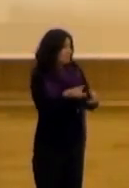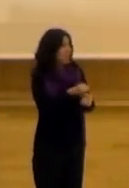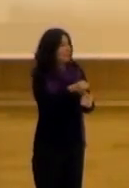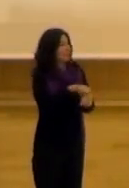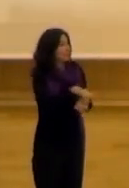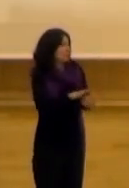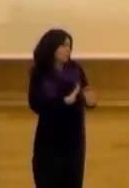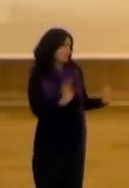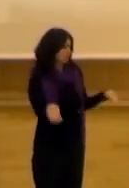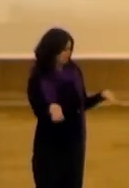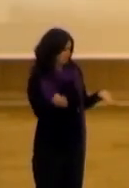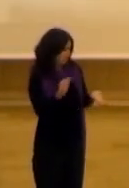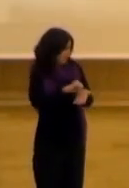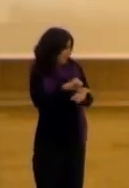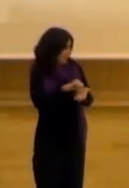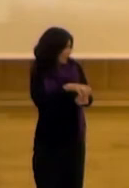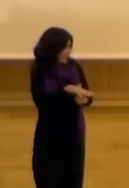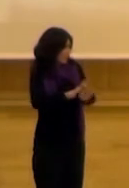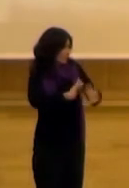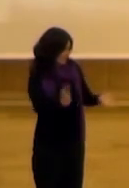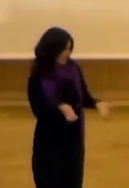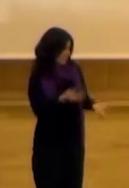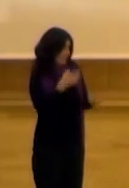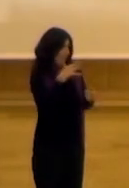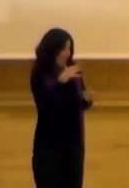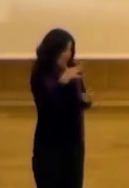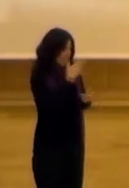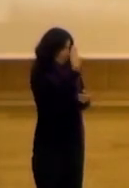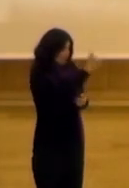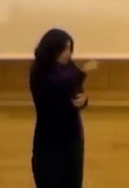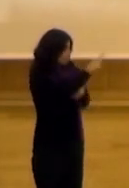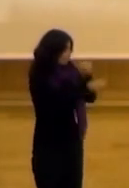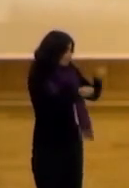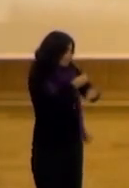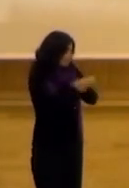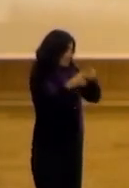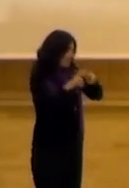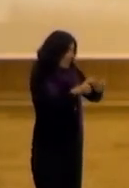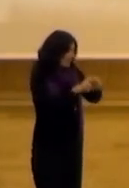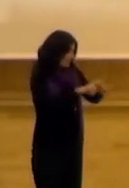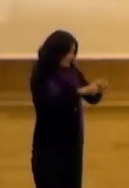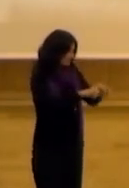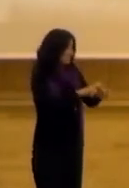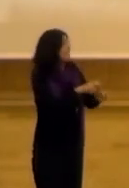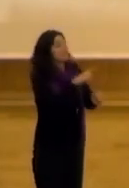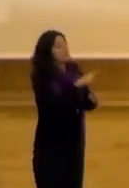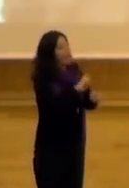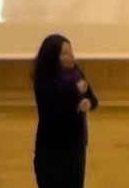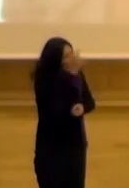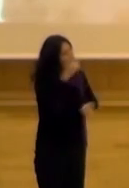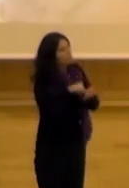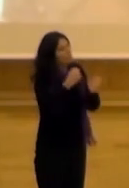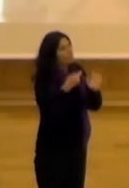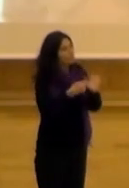centro, es decir, del centro. Entonces, una de las cuestiones que está trabajando el Laboratorio de Innovación Ciudadana es otro